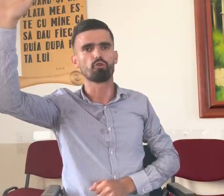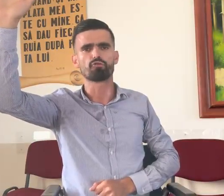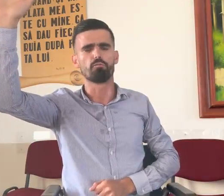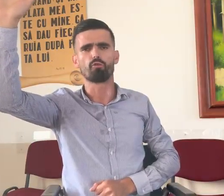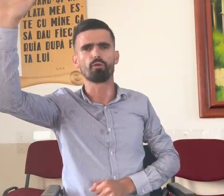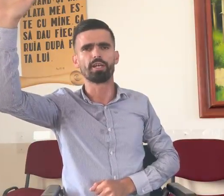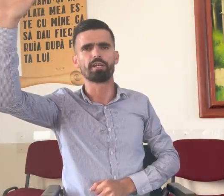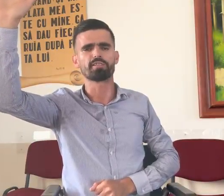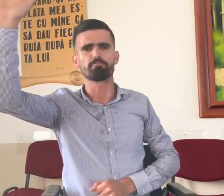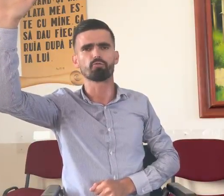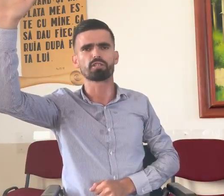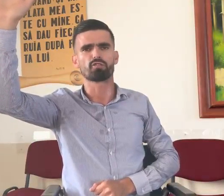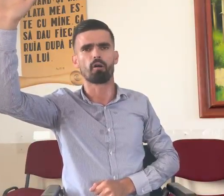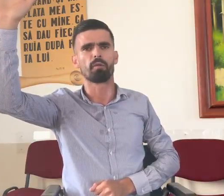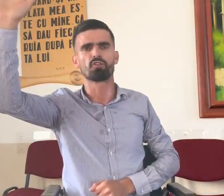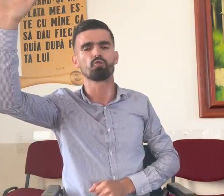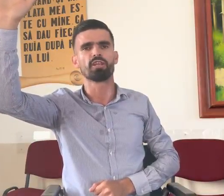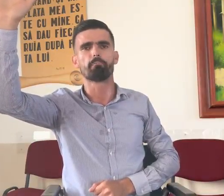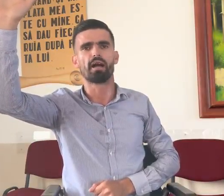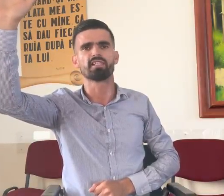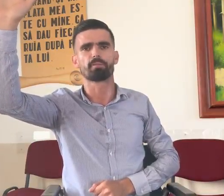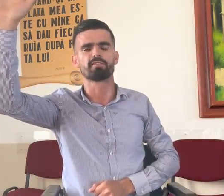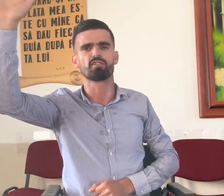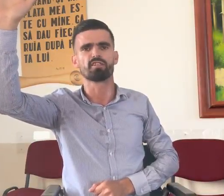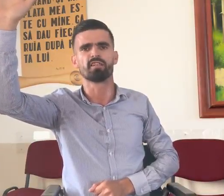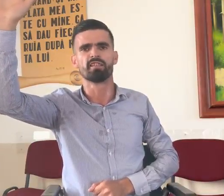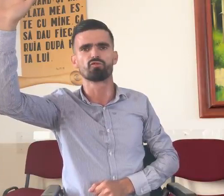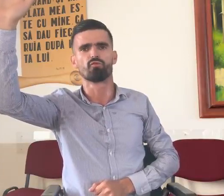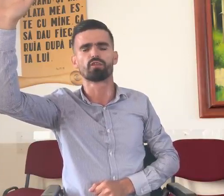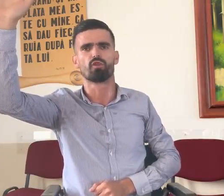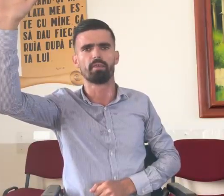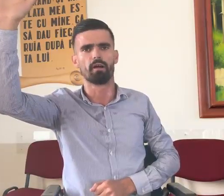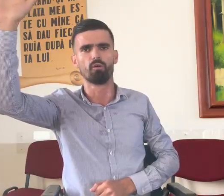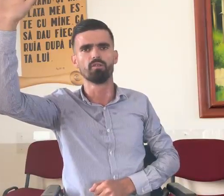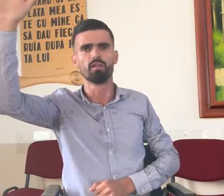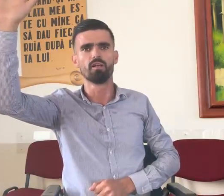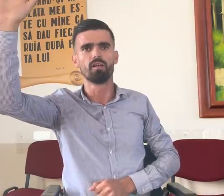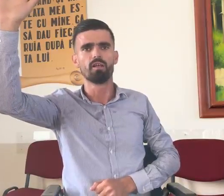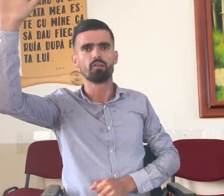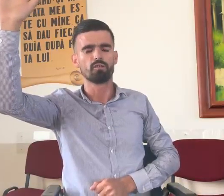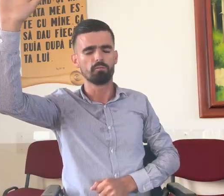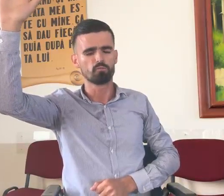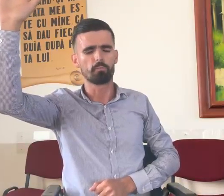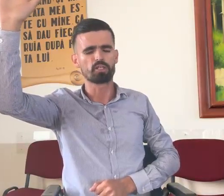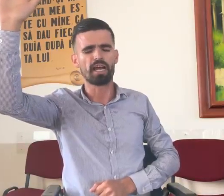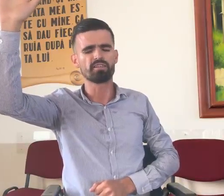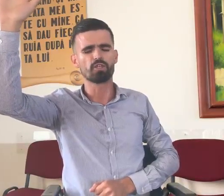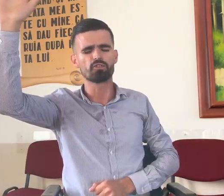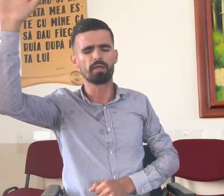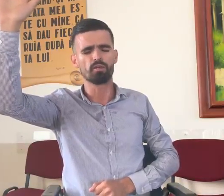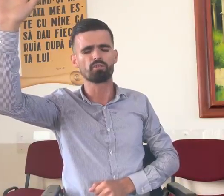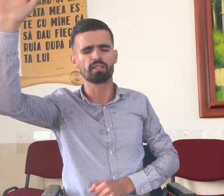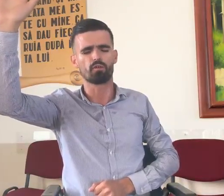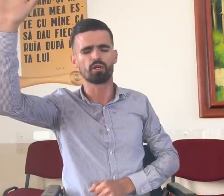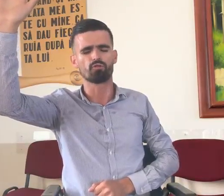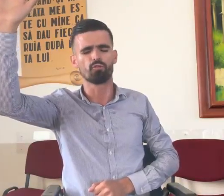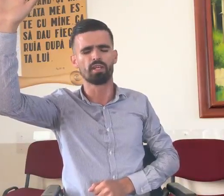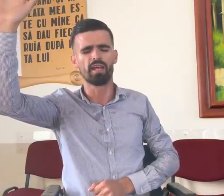fost o bucurie nespusă și o mărăciune de 14 zile în sufletul meu. După 60 de minute de rugăciune